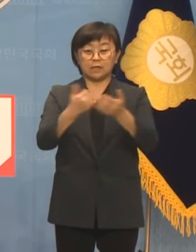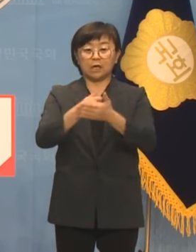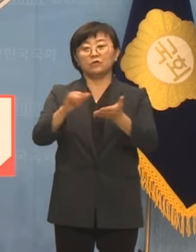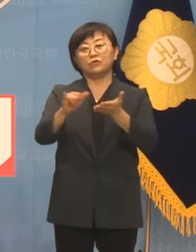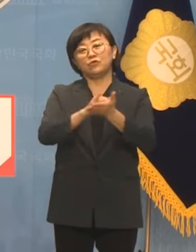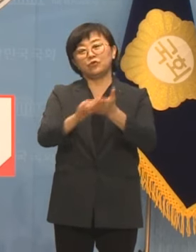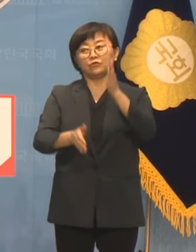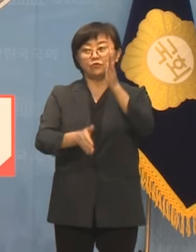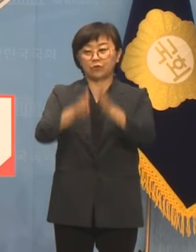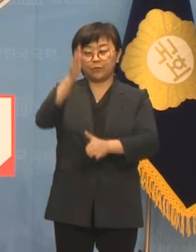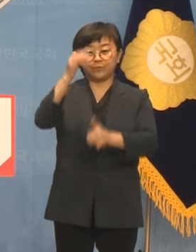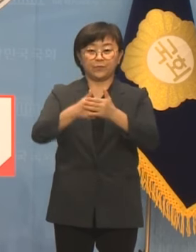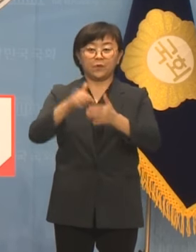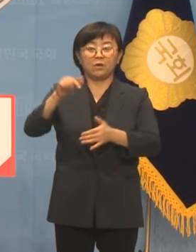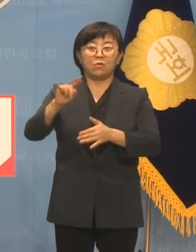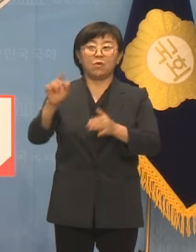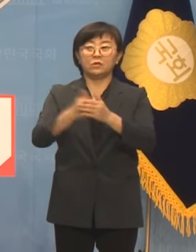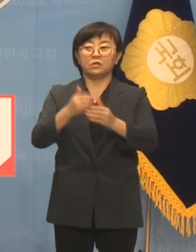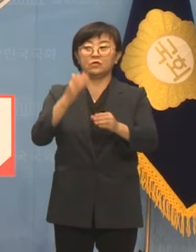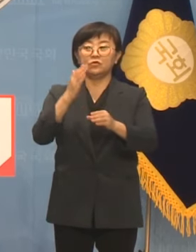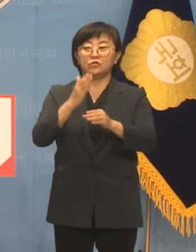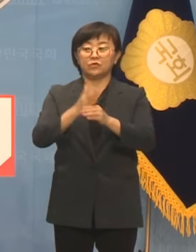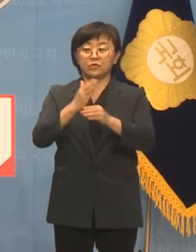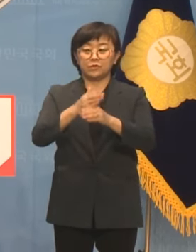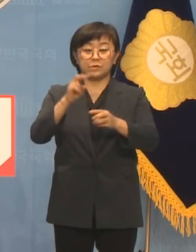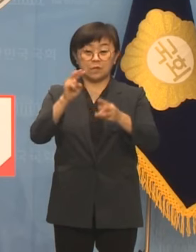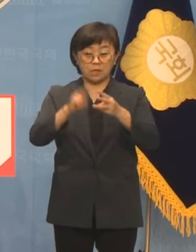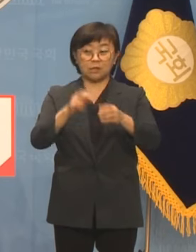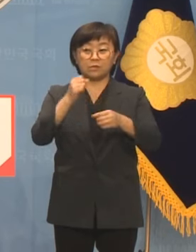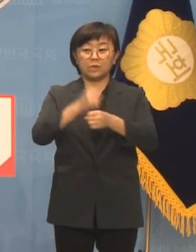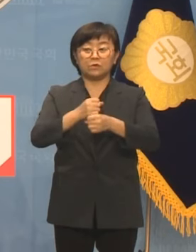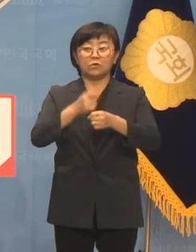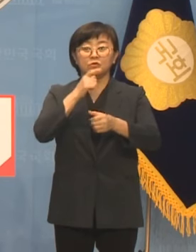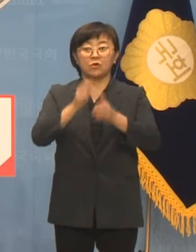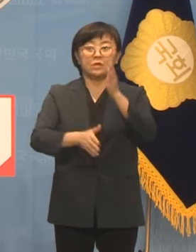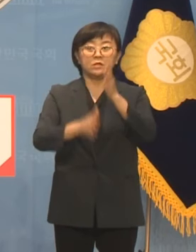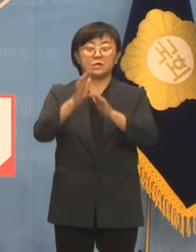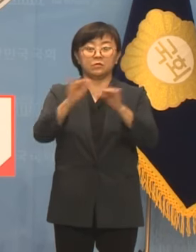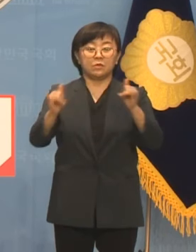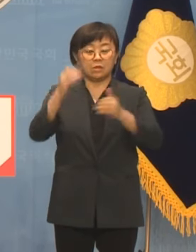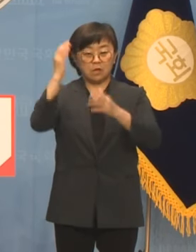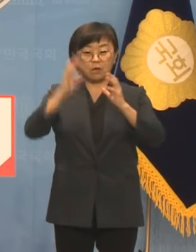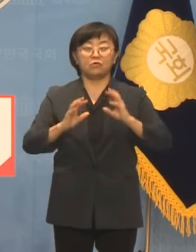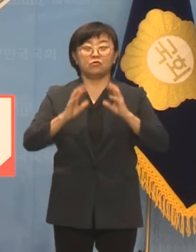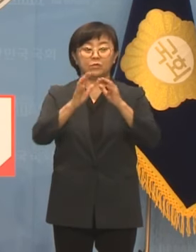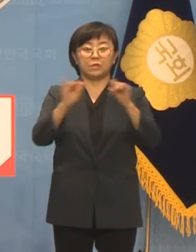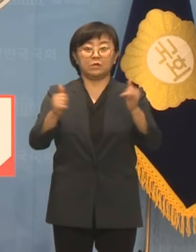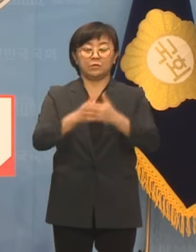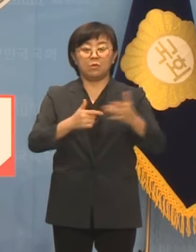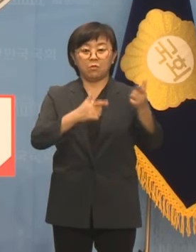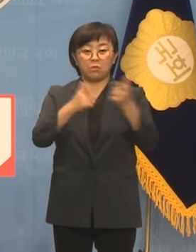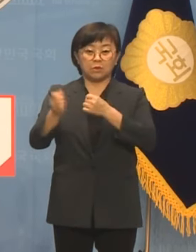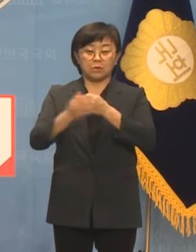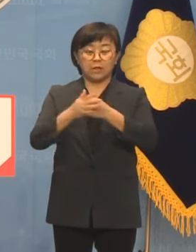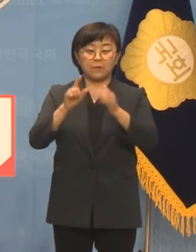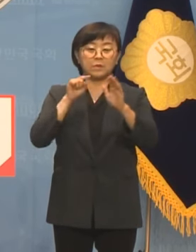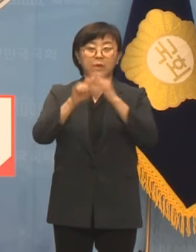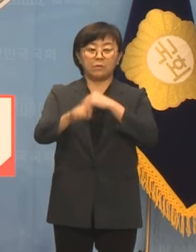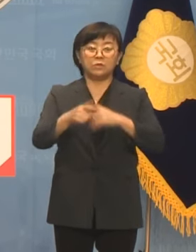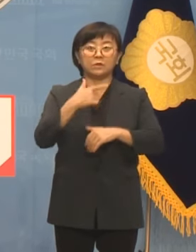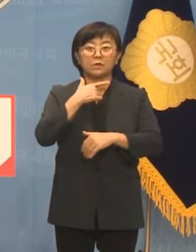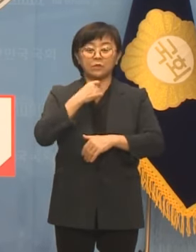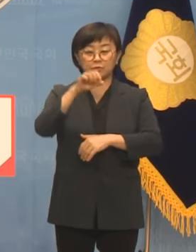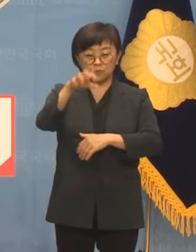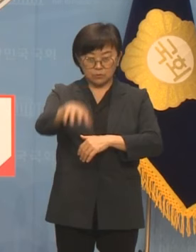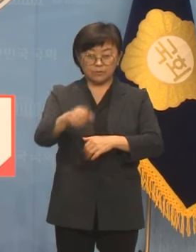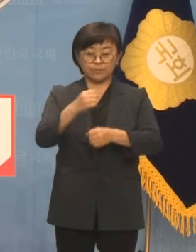수준을 뛰어넘는 권선 센트럴파크를 조성하여 수원 시민은 물론 대한민국 국민이라면 누구든 한 번쯤은 방문하고 싶은 장소로